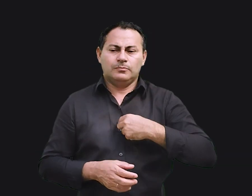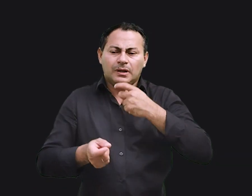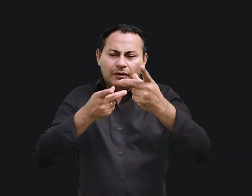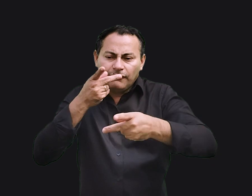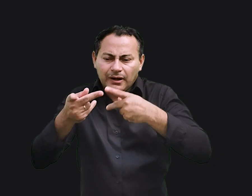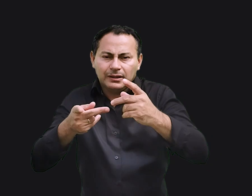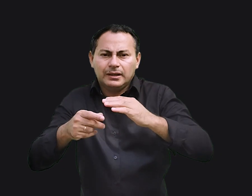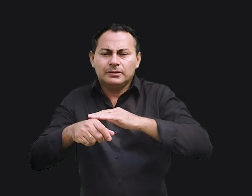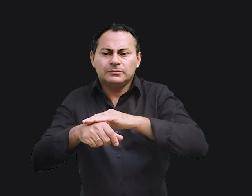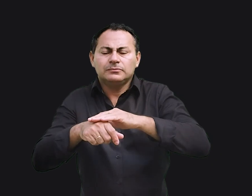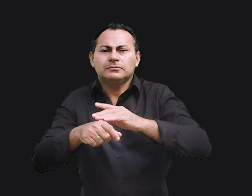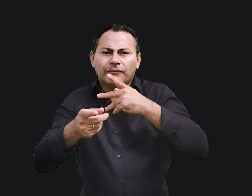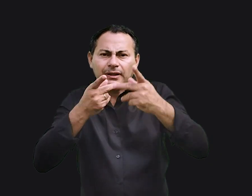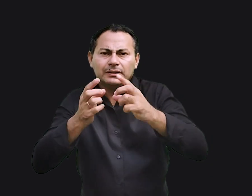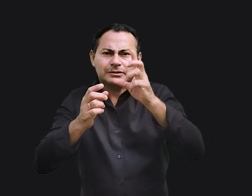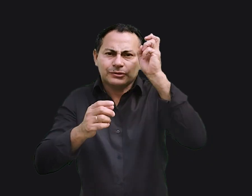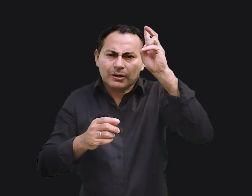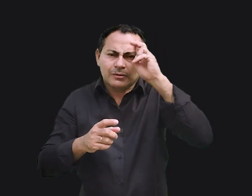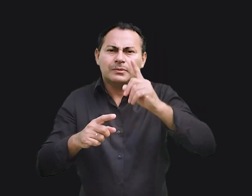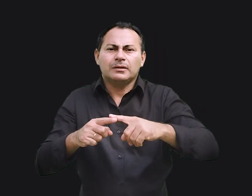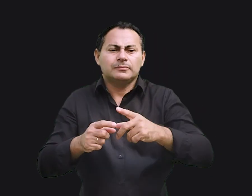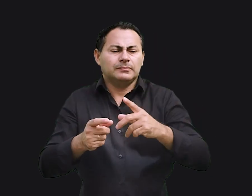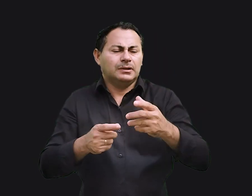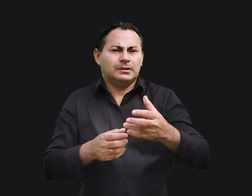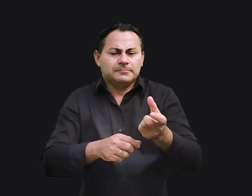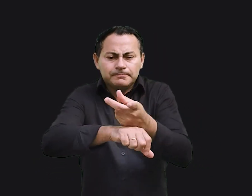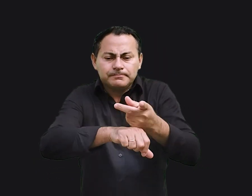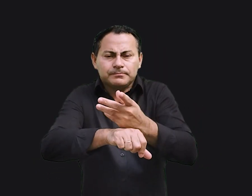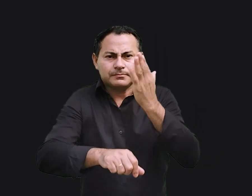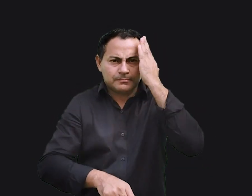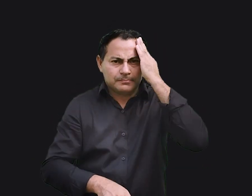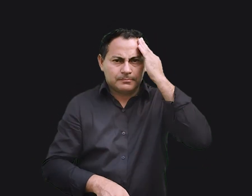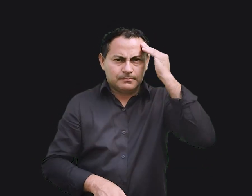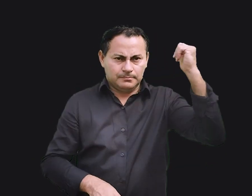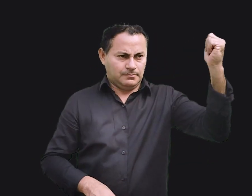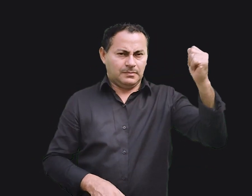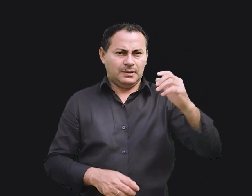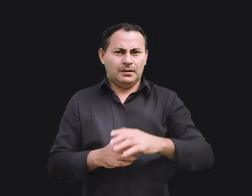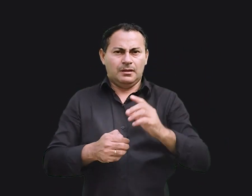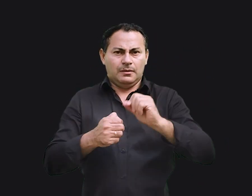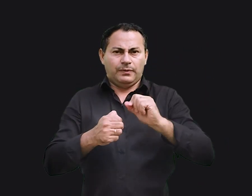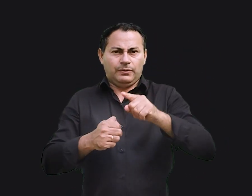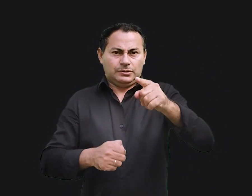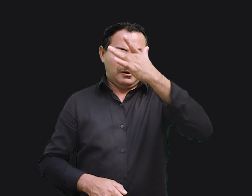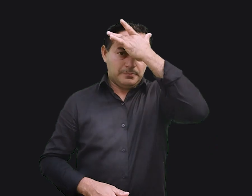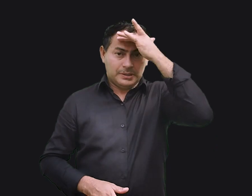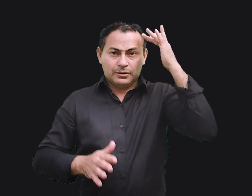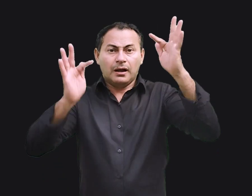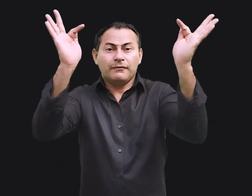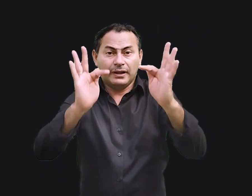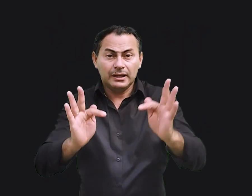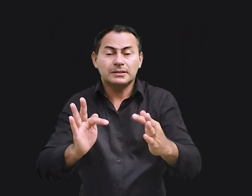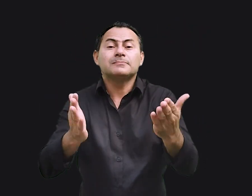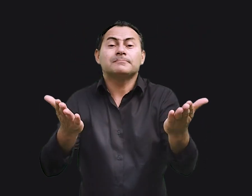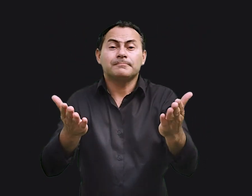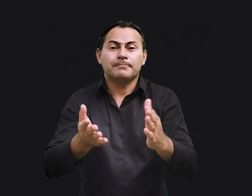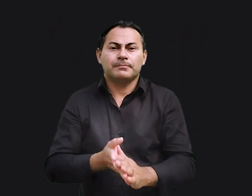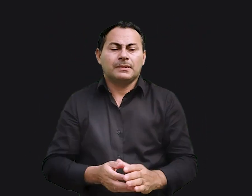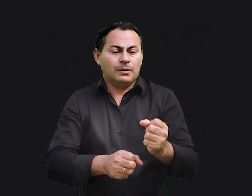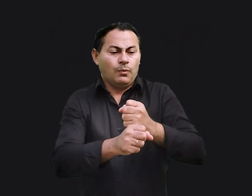contei tudo isso para dizer, será que esta busca pela sabedoria fará de você uma pessoa feliz? Anos